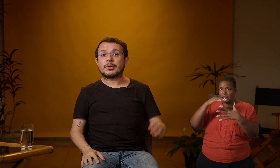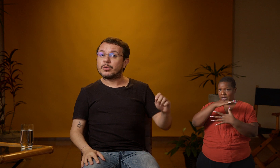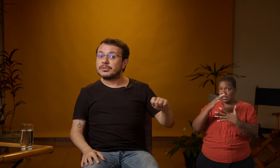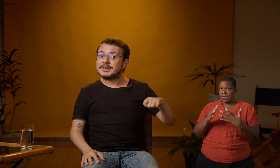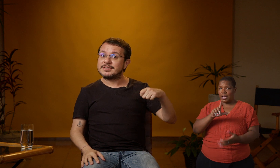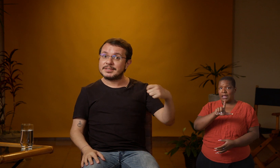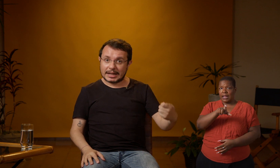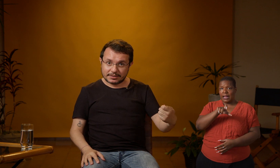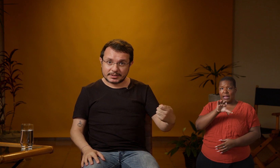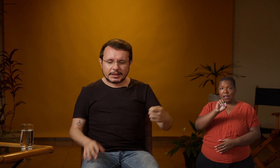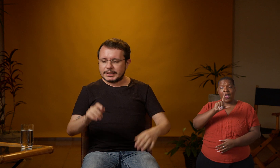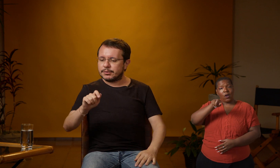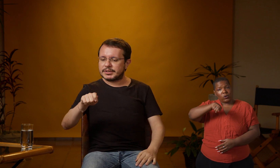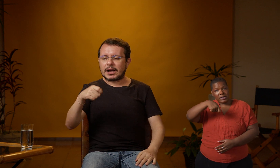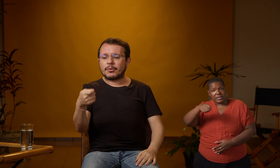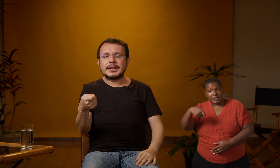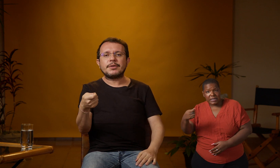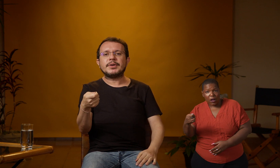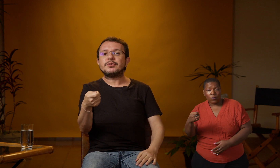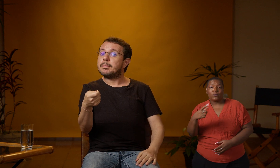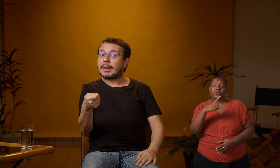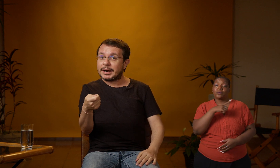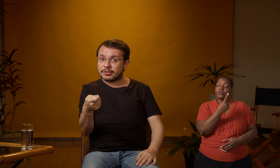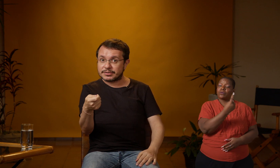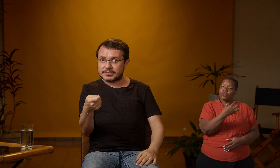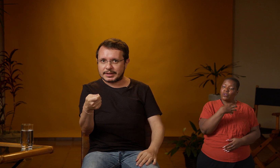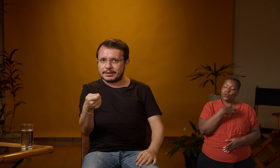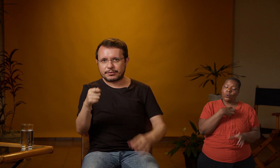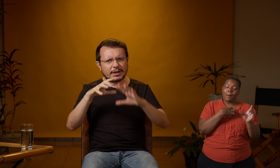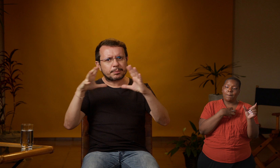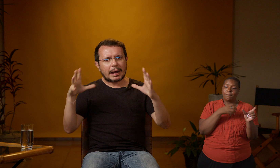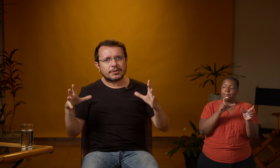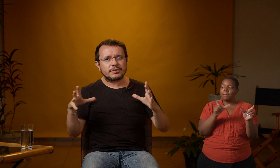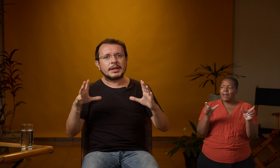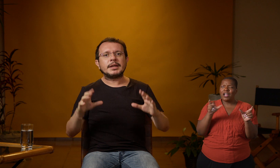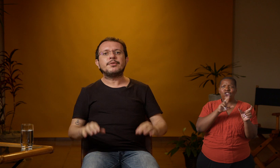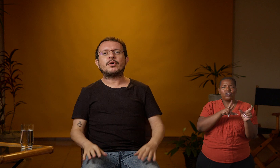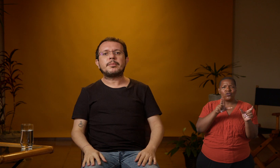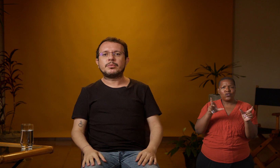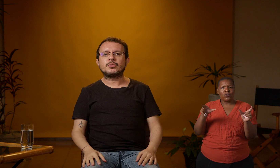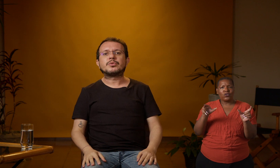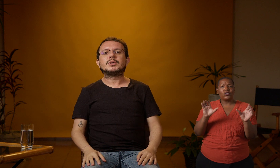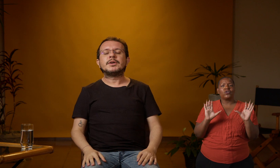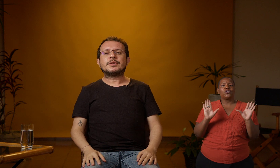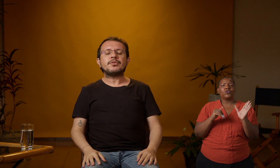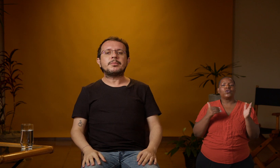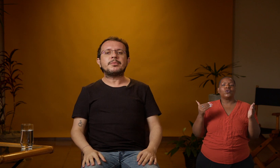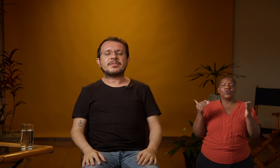são os sinais. E um sinal, ele é feito de partes, né? São várias partes que formam um todo. Nós chamamos